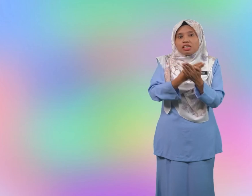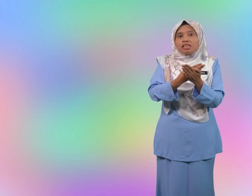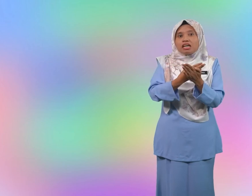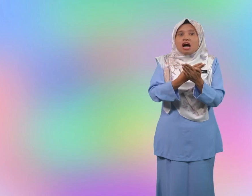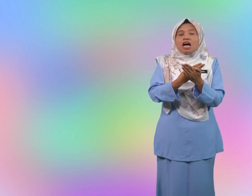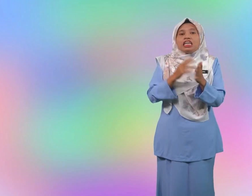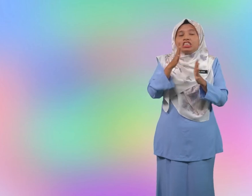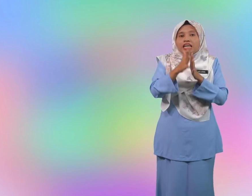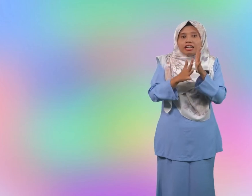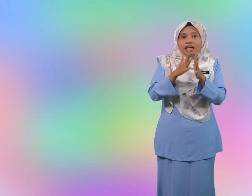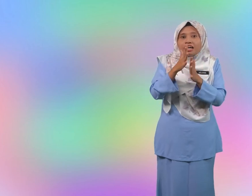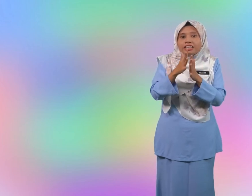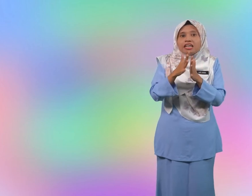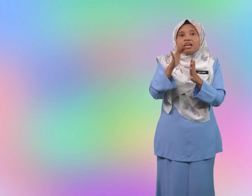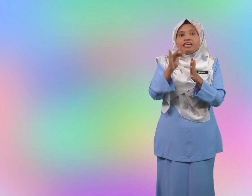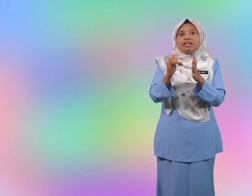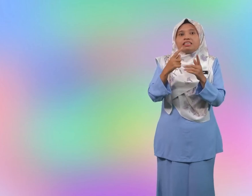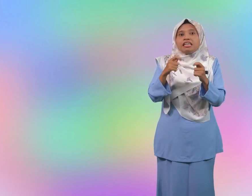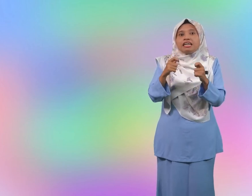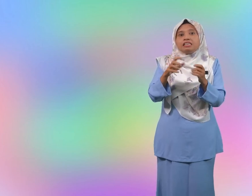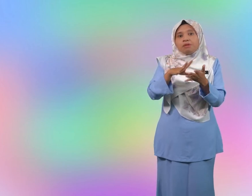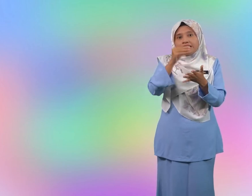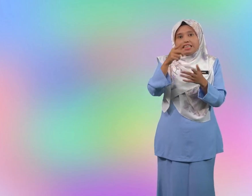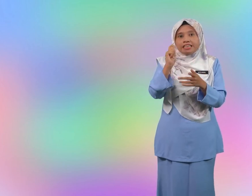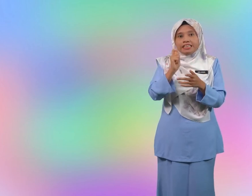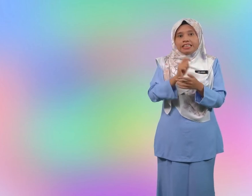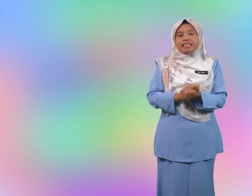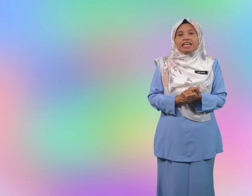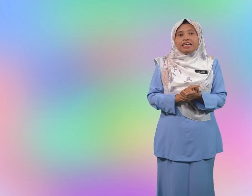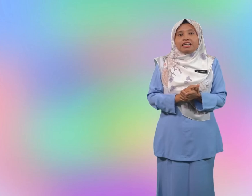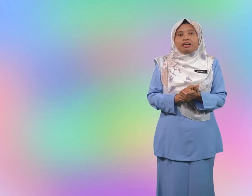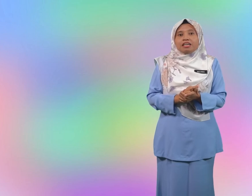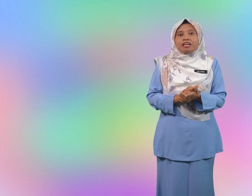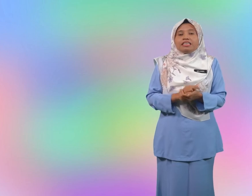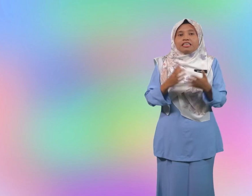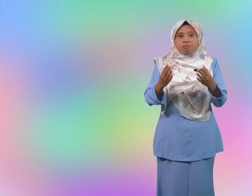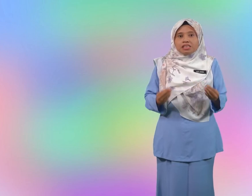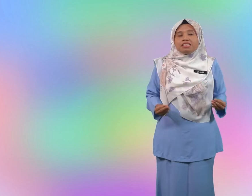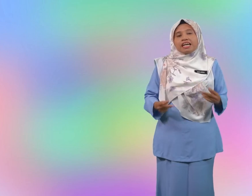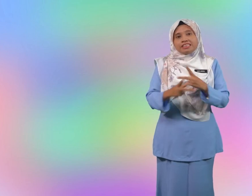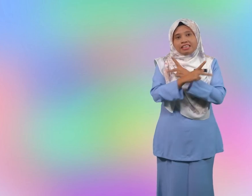isyarat yang telah dipelajari tadi terima kasih